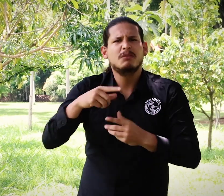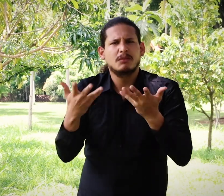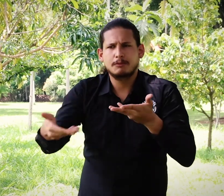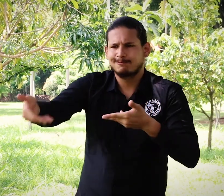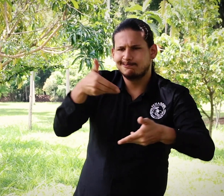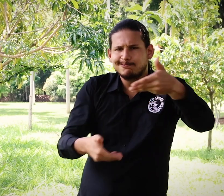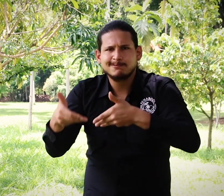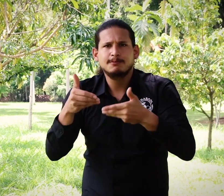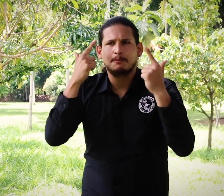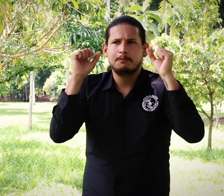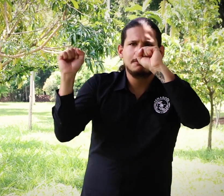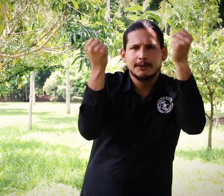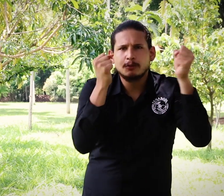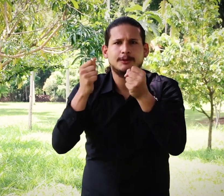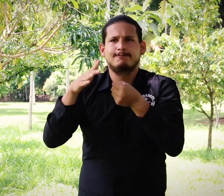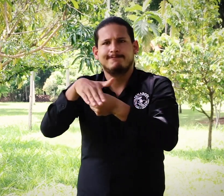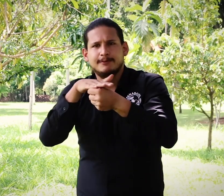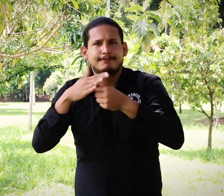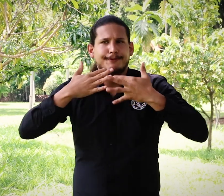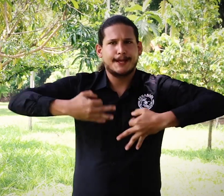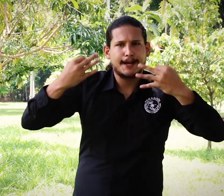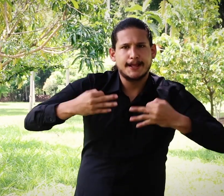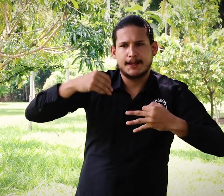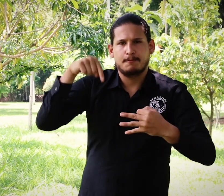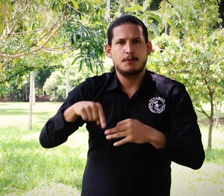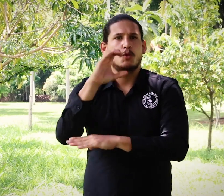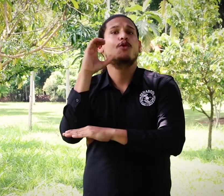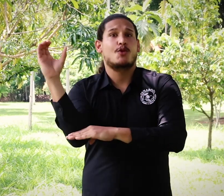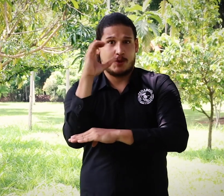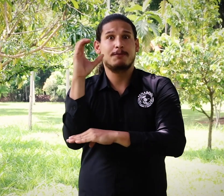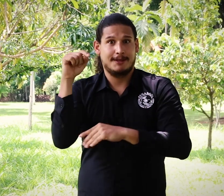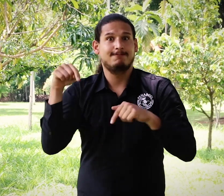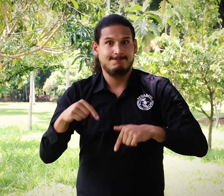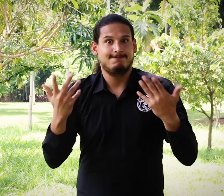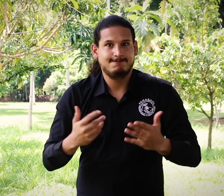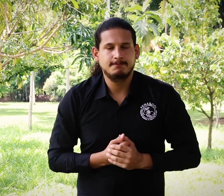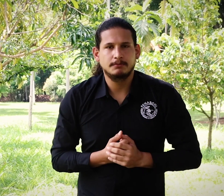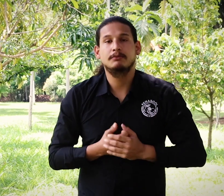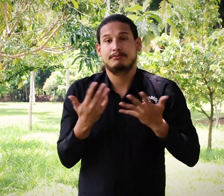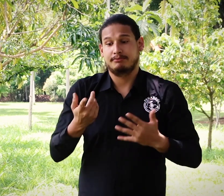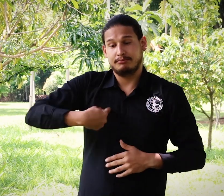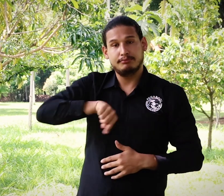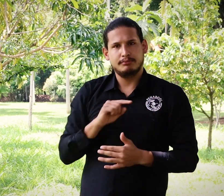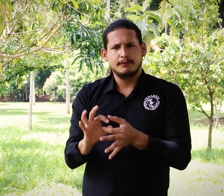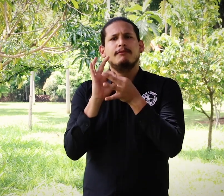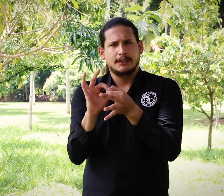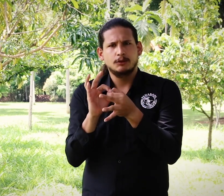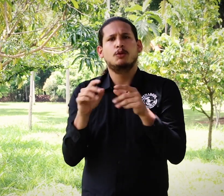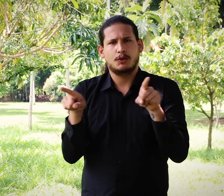muy positiva. Se realizaron propuestas, preocupaciones, se compartieron experiencias de la realidad de lo que está pasando en